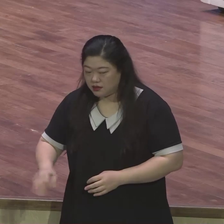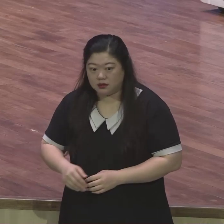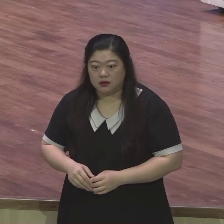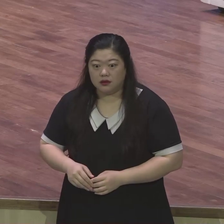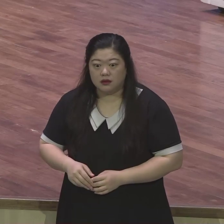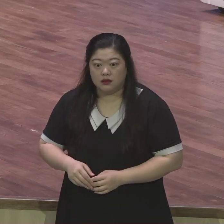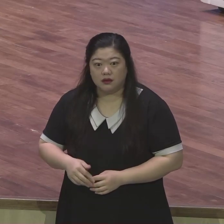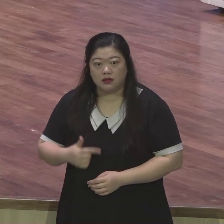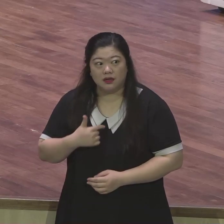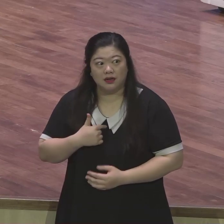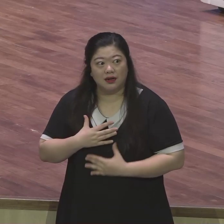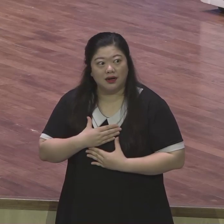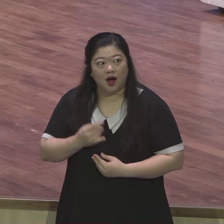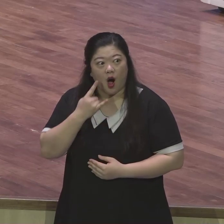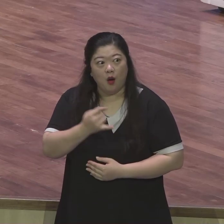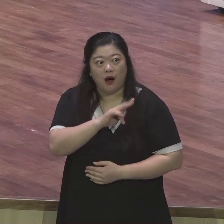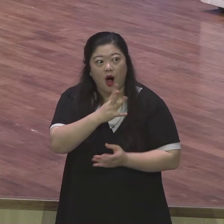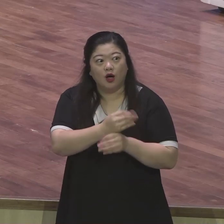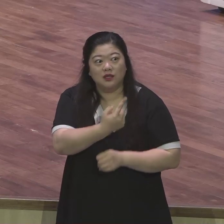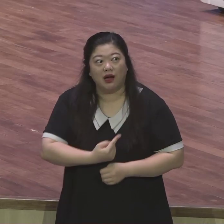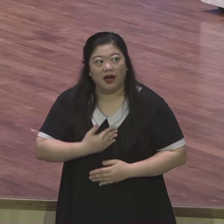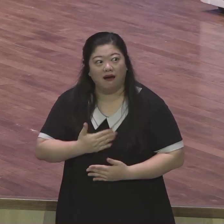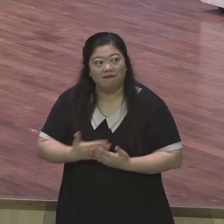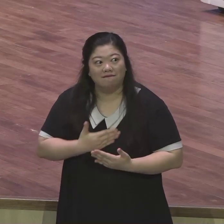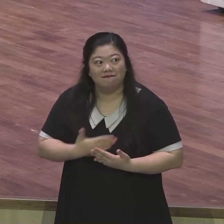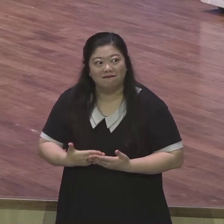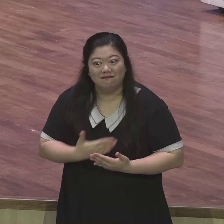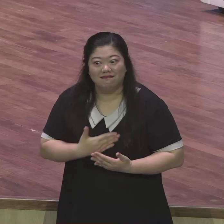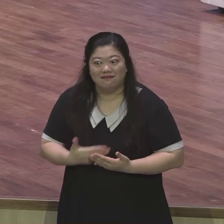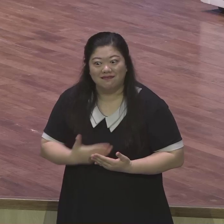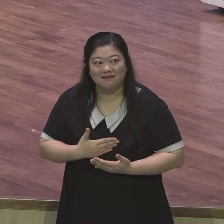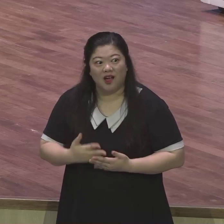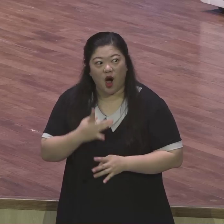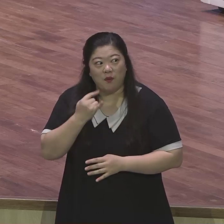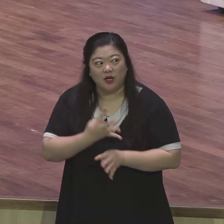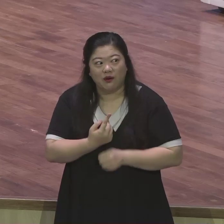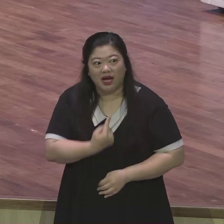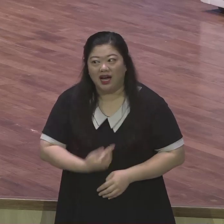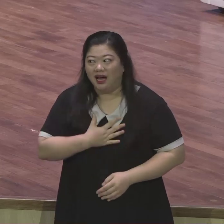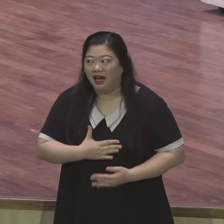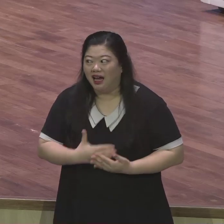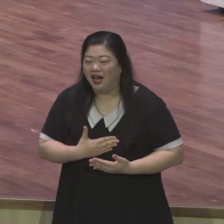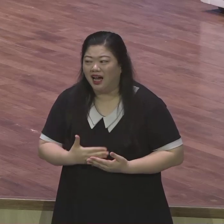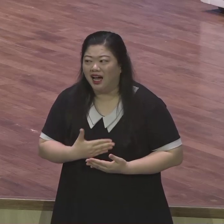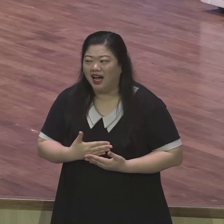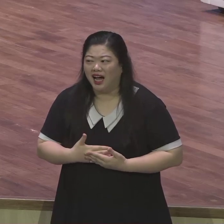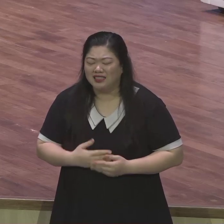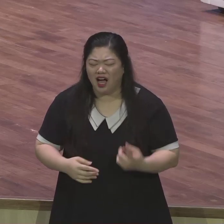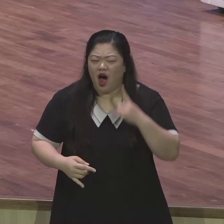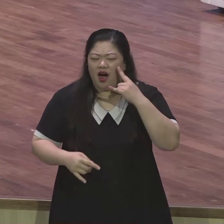안식은 없었습니다 이건 공소시효도 없어요 아무것도 맛없어요 갔다 와서 죄값을 치르고 편하게 갔어요